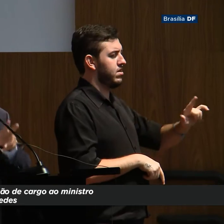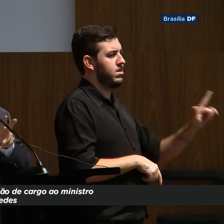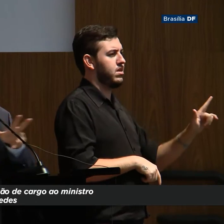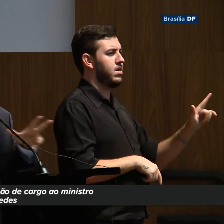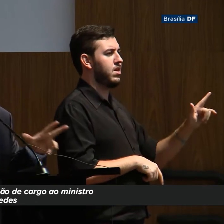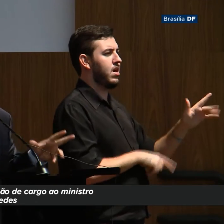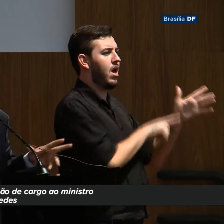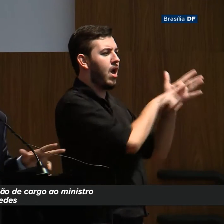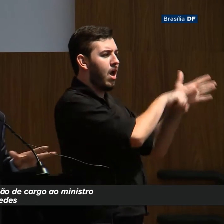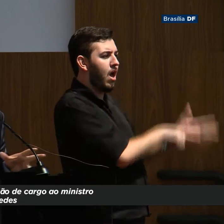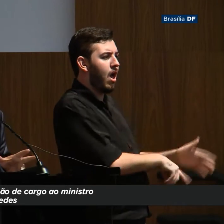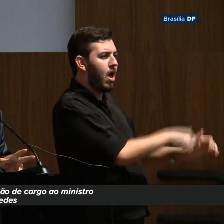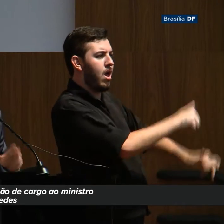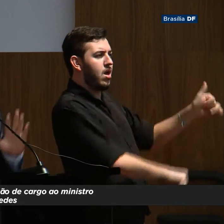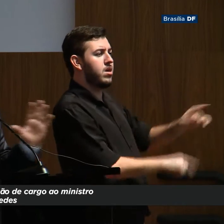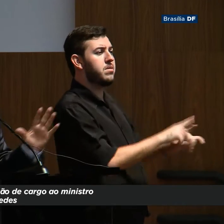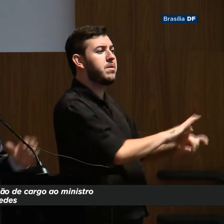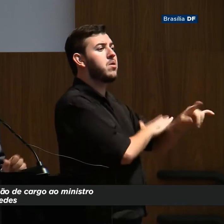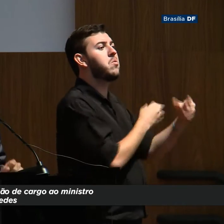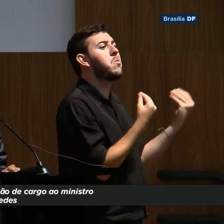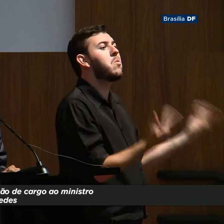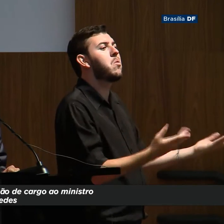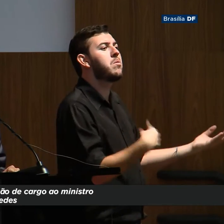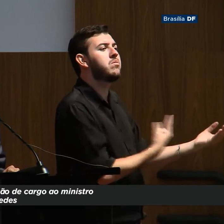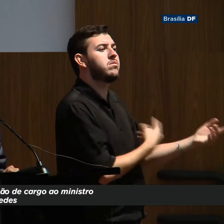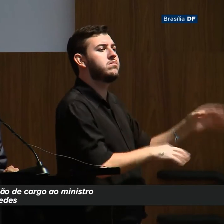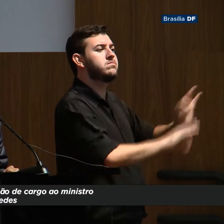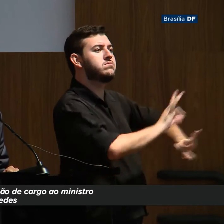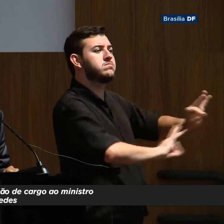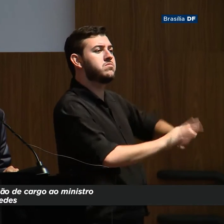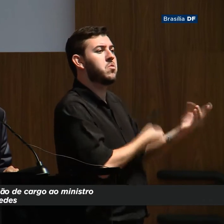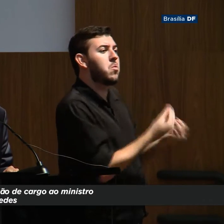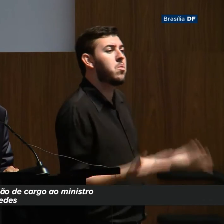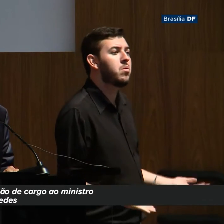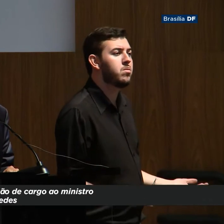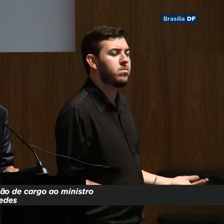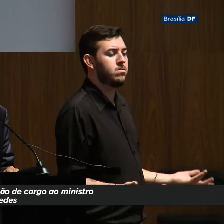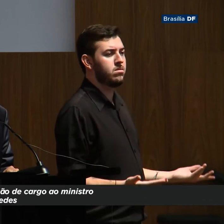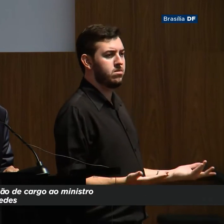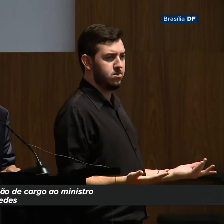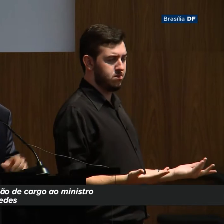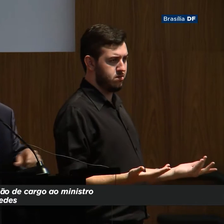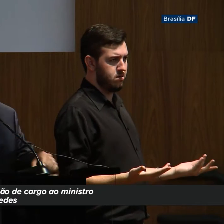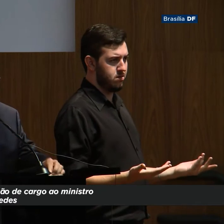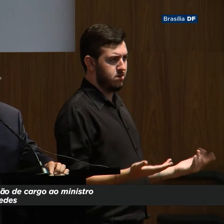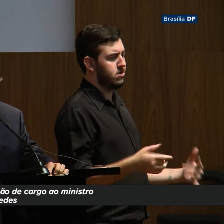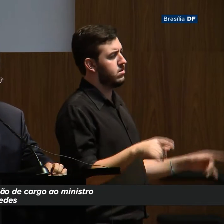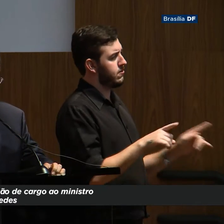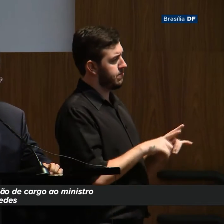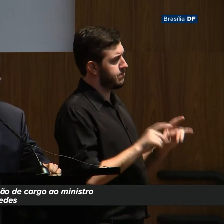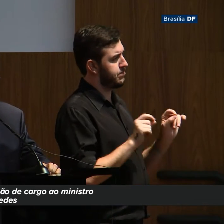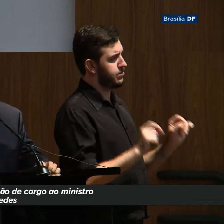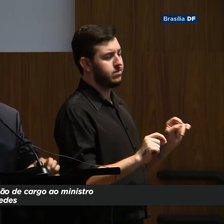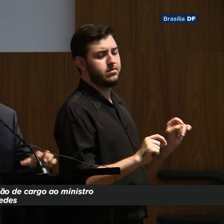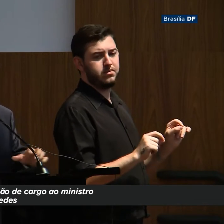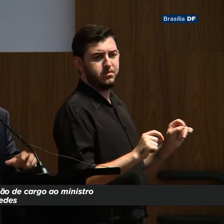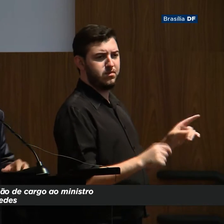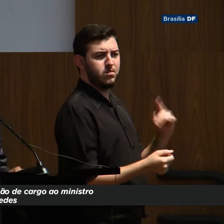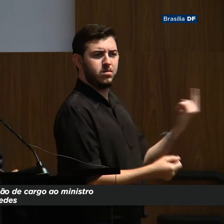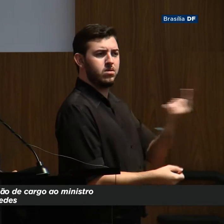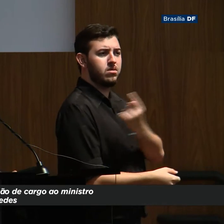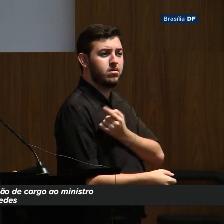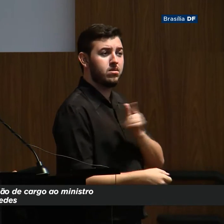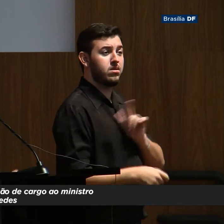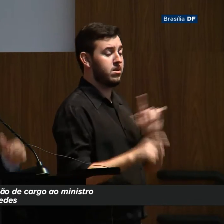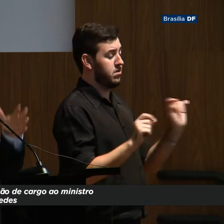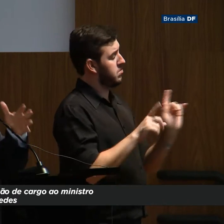mas nós organizamos o governo com base nesse diagnóstico. Quando você examina os gastos